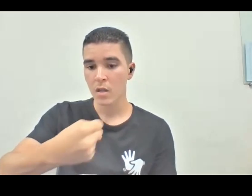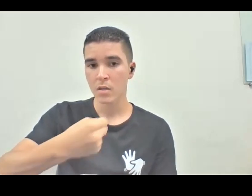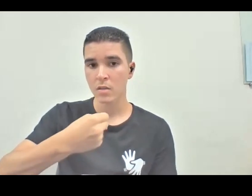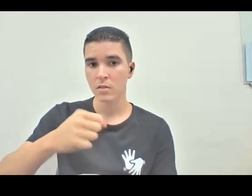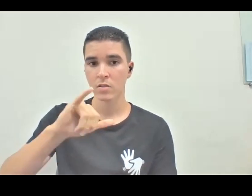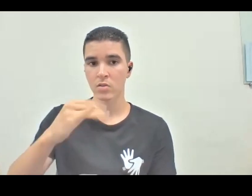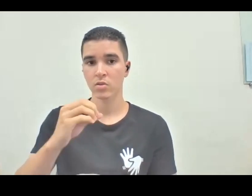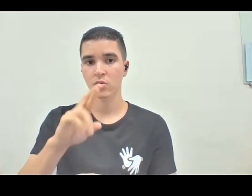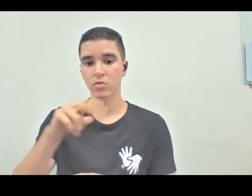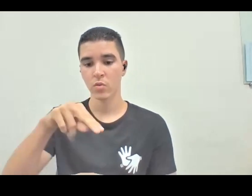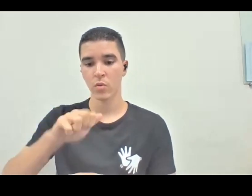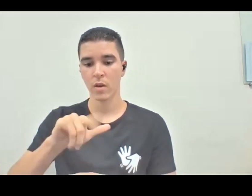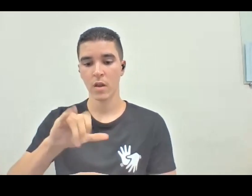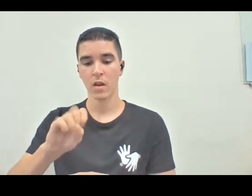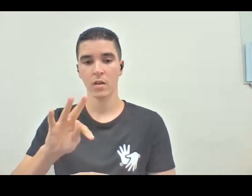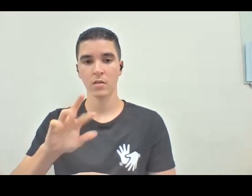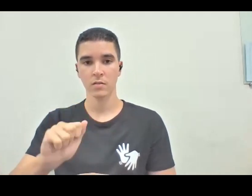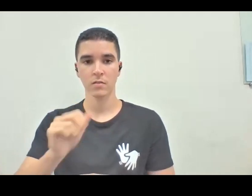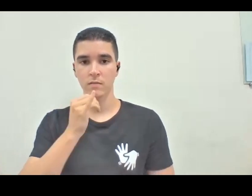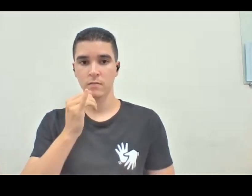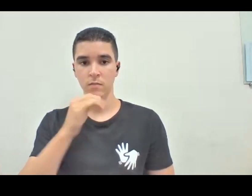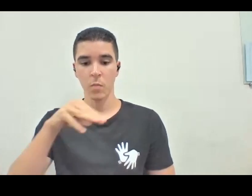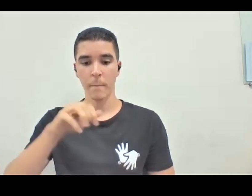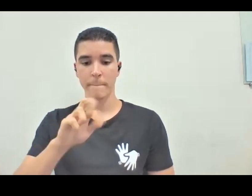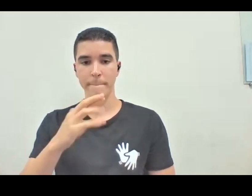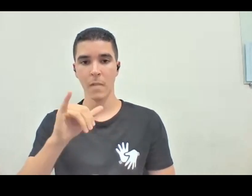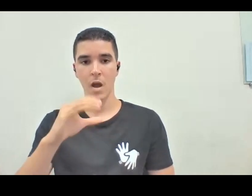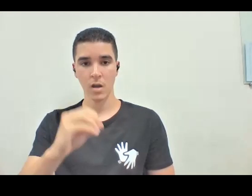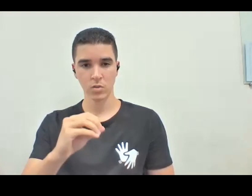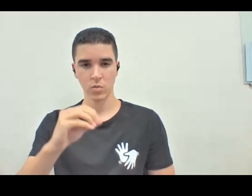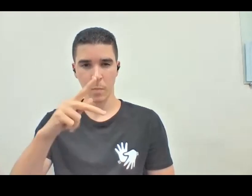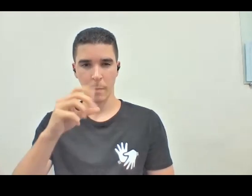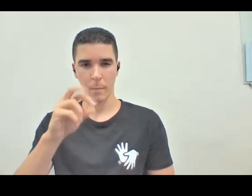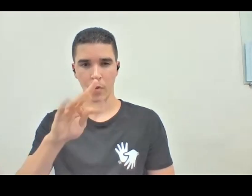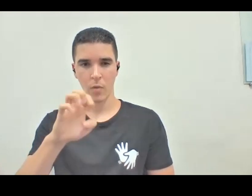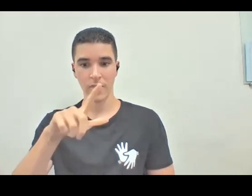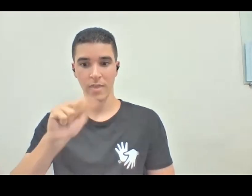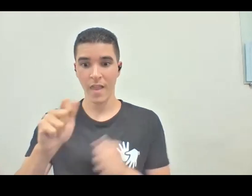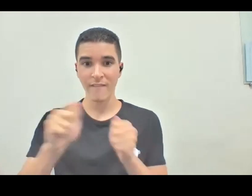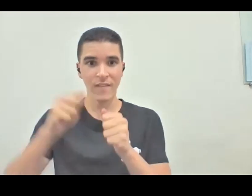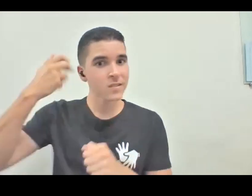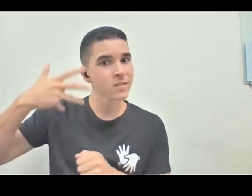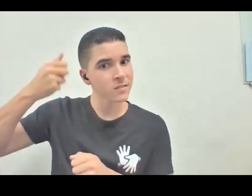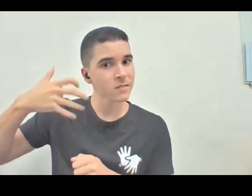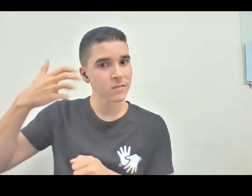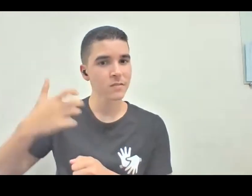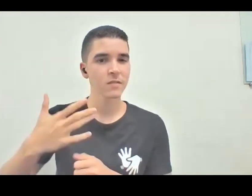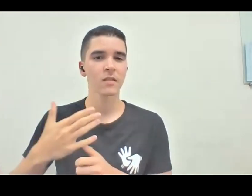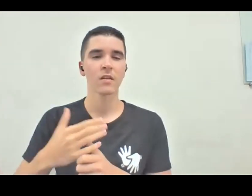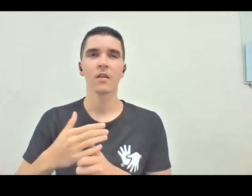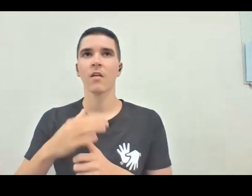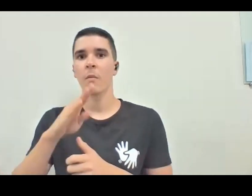Portela, ele faz descrição nos posts dele, aí eu vi os outros influencers, tipo, sabe, aquela coisa, blogueirinha da maquiagem, não sei o quê,